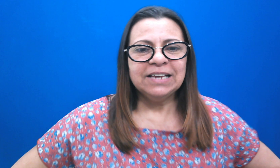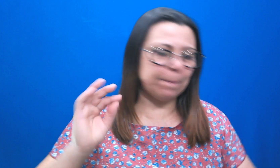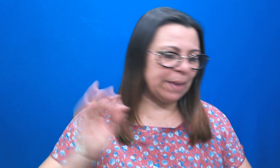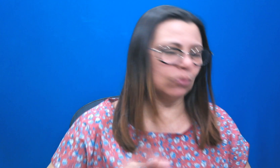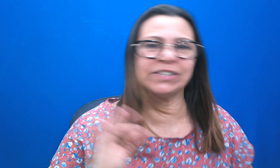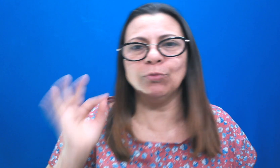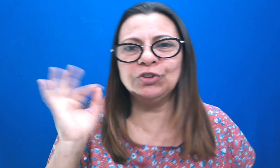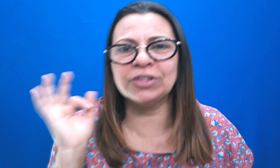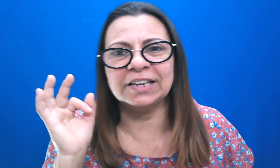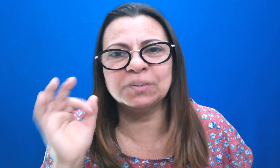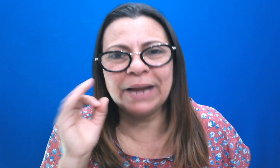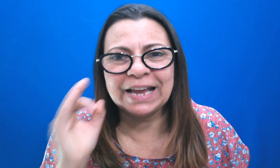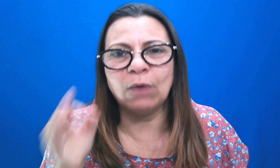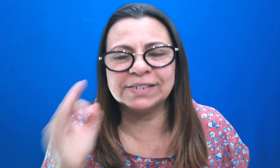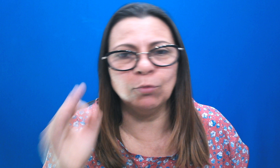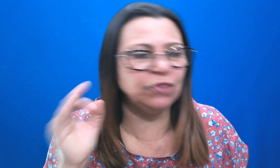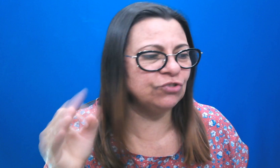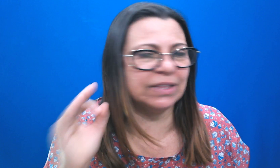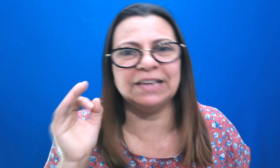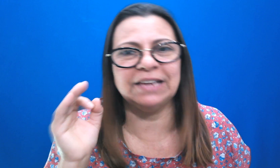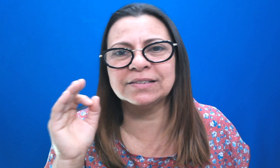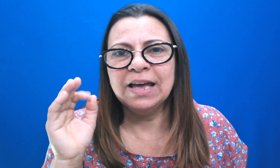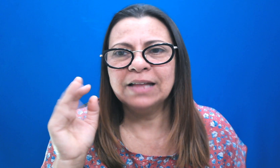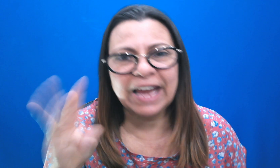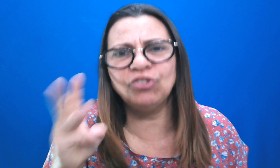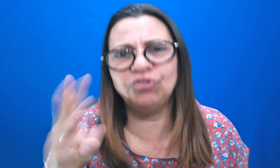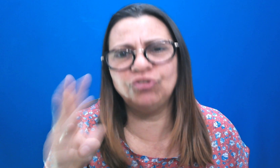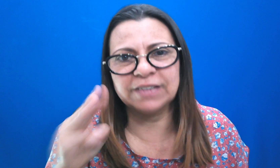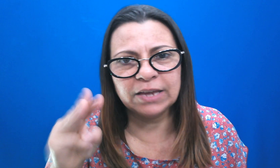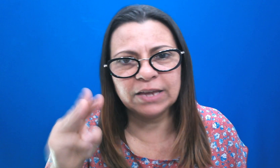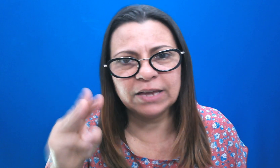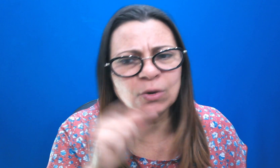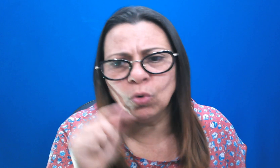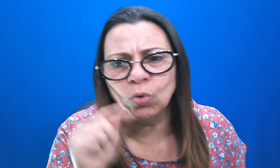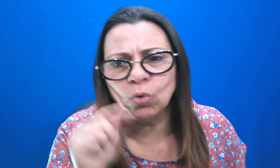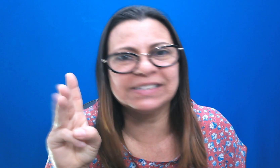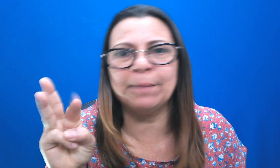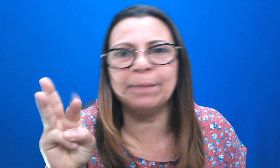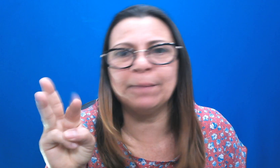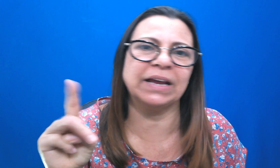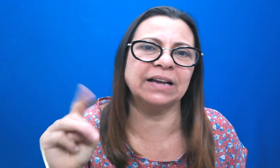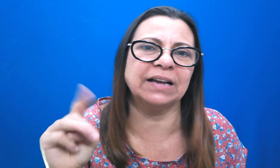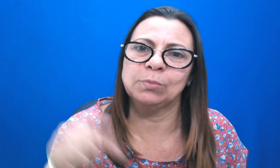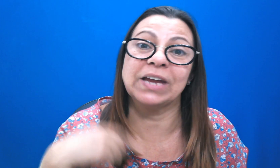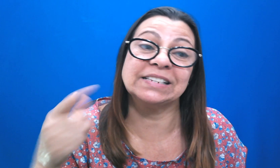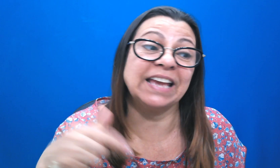você pegar o Salmo 23 e pregar o Salmo 23, três dias seguidos, você nunca vai fazer a mesma pregação. Porque ela se